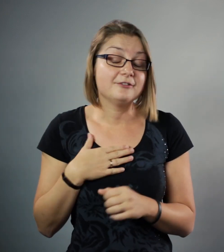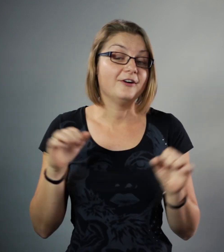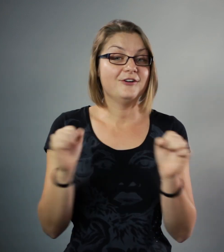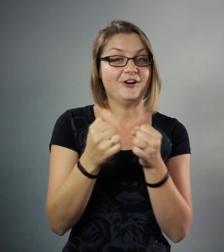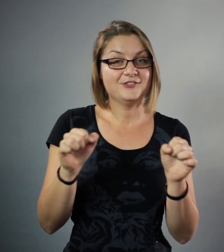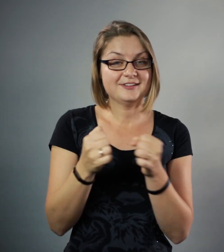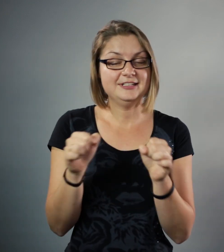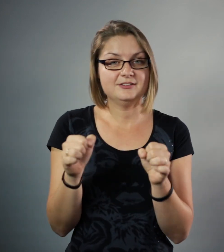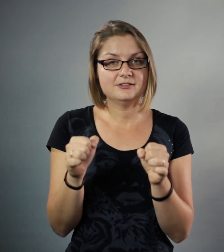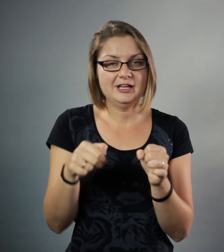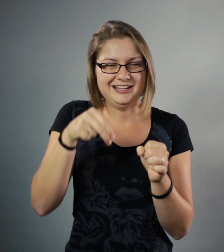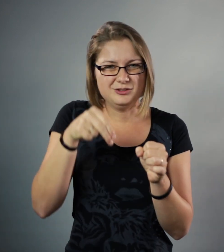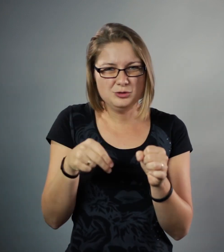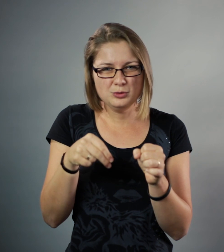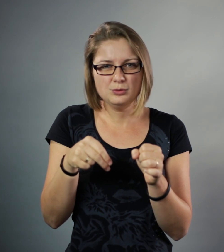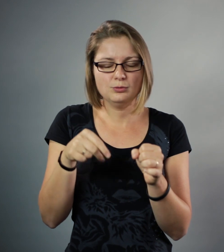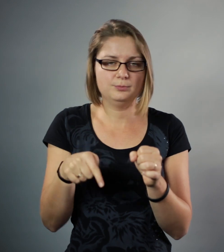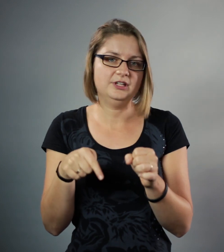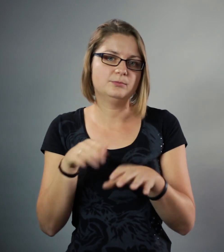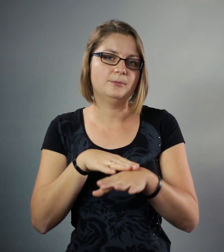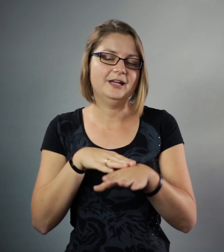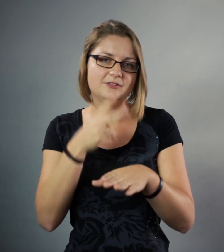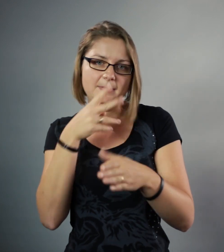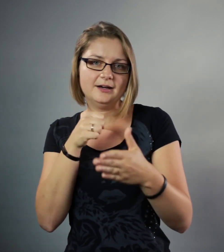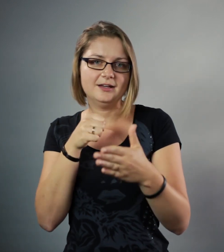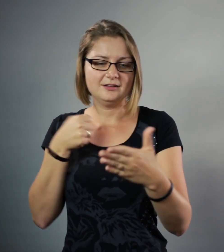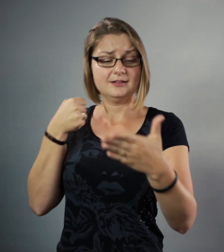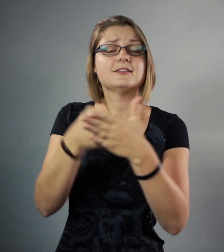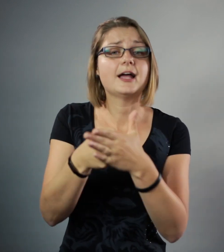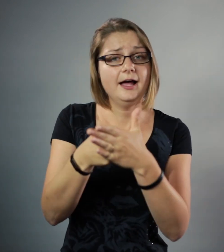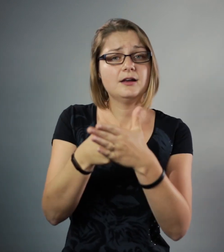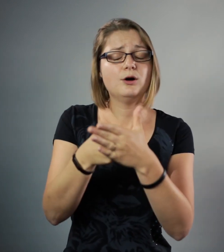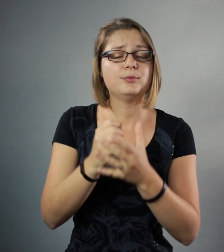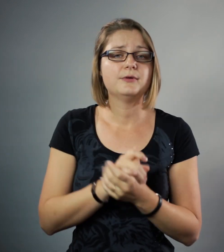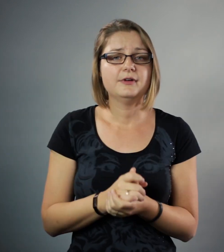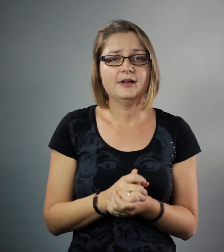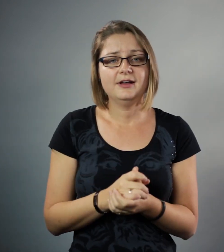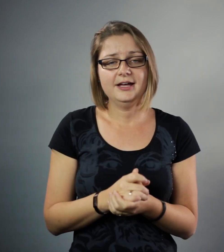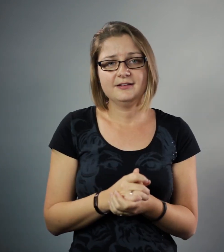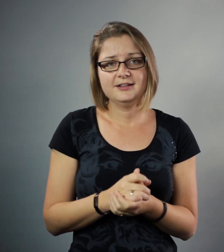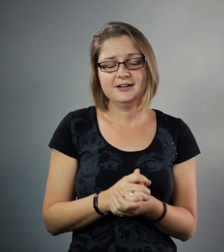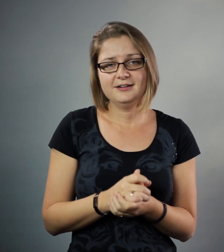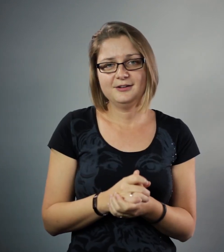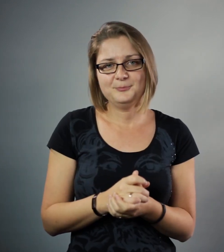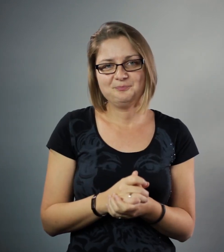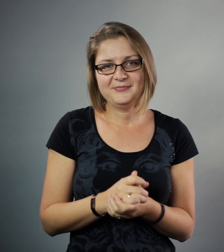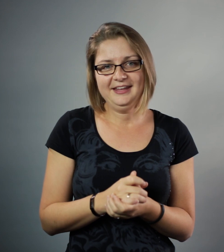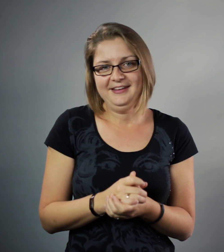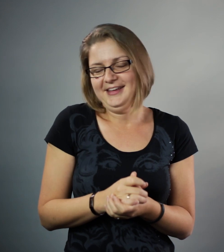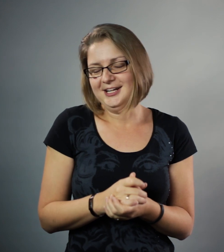geval kan dat niet. En nu op dit moment merk ik dat ik daartegen aanloop. En ja,